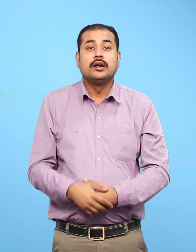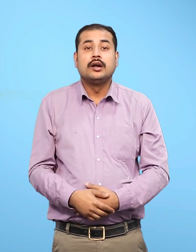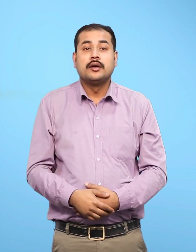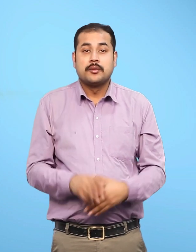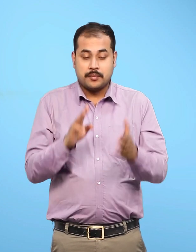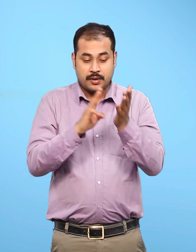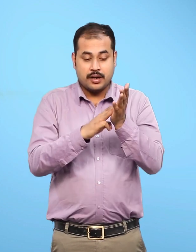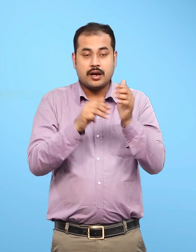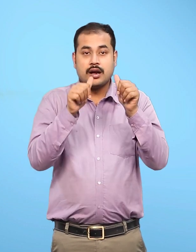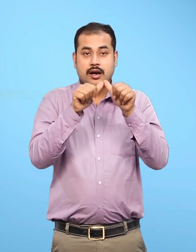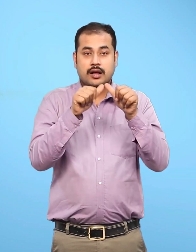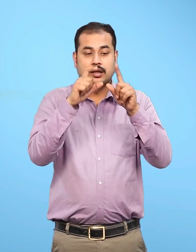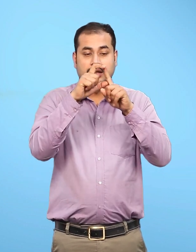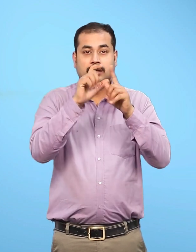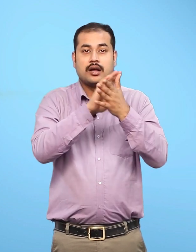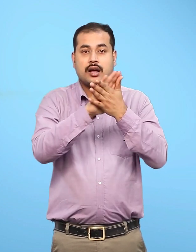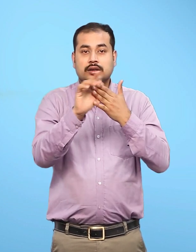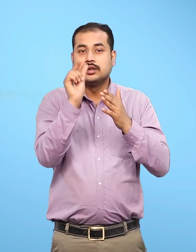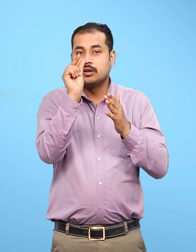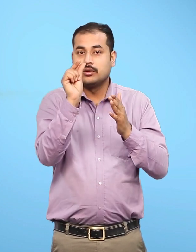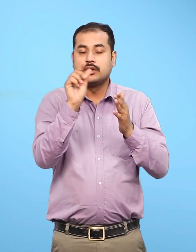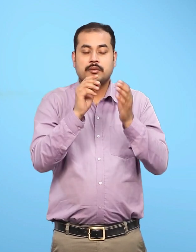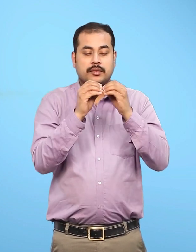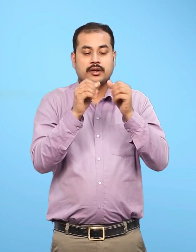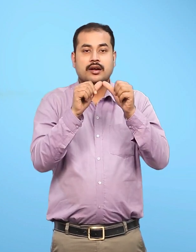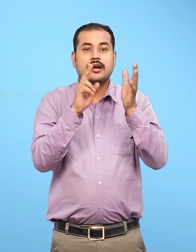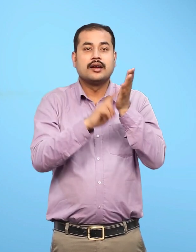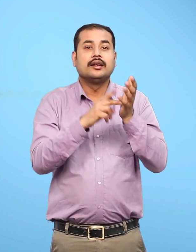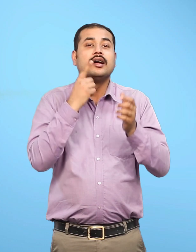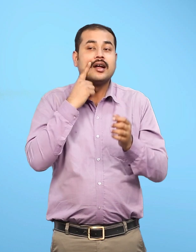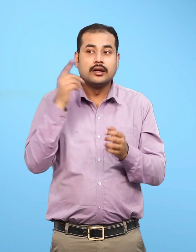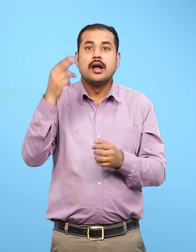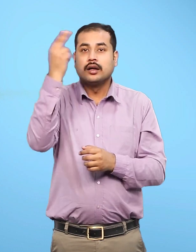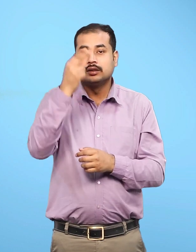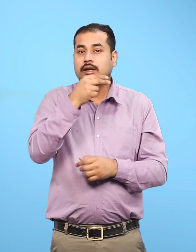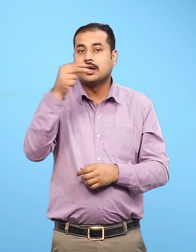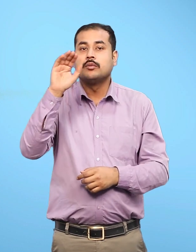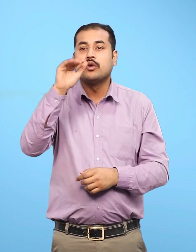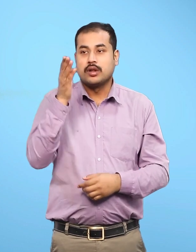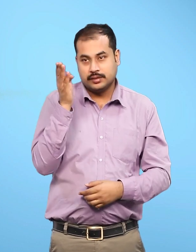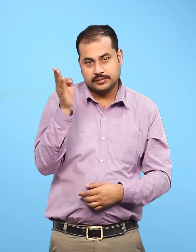इसी के साथ क्रिया कलाप पर आधारित रिमजिम भागतीन का ये पाठ यहां समाप्त हुआ